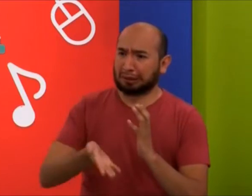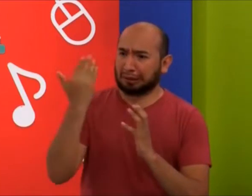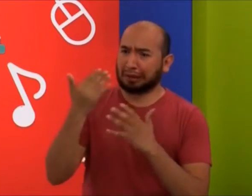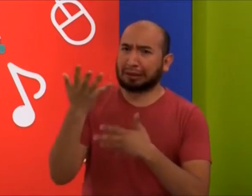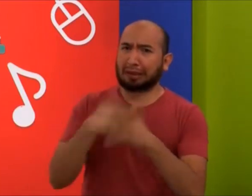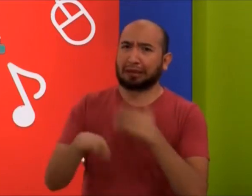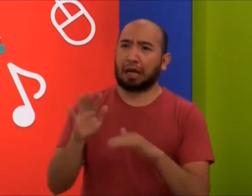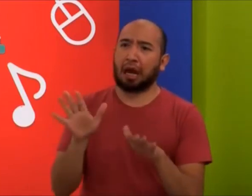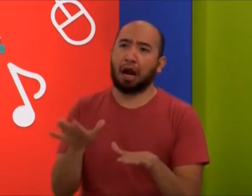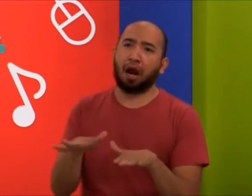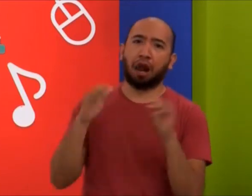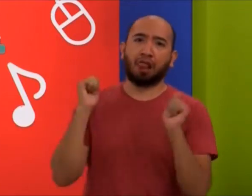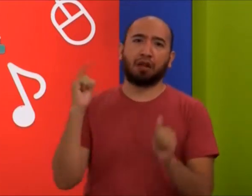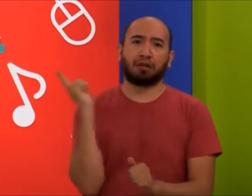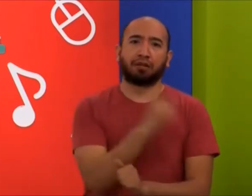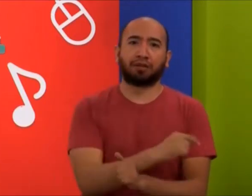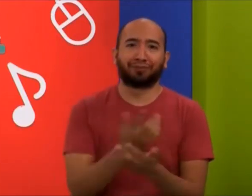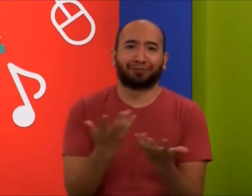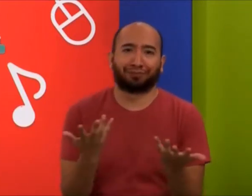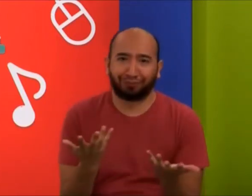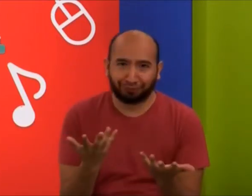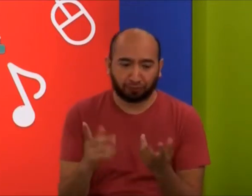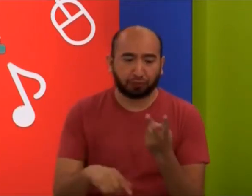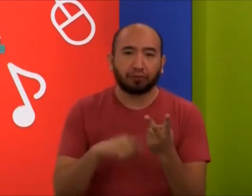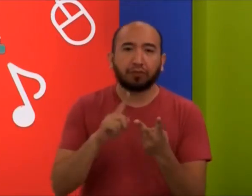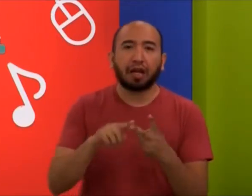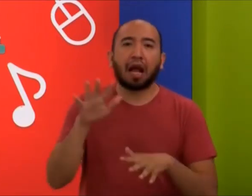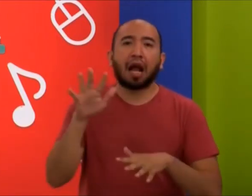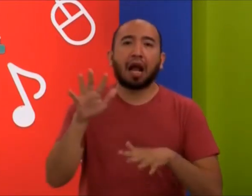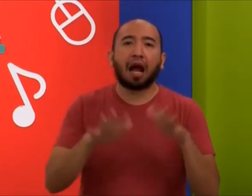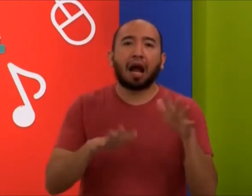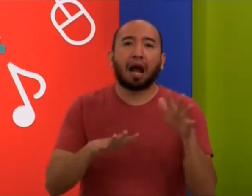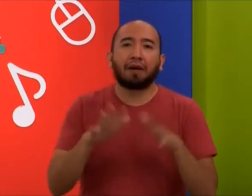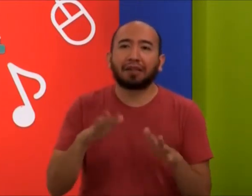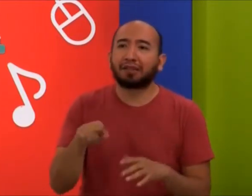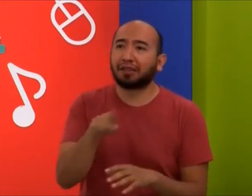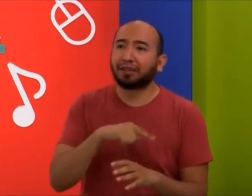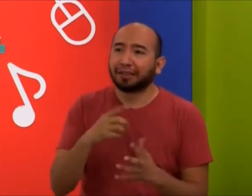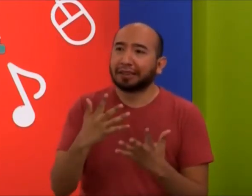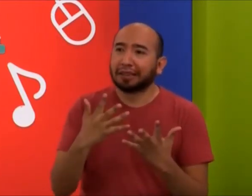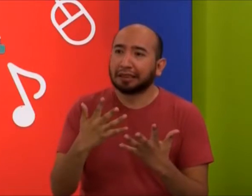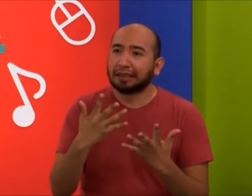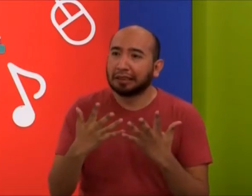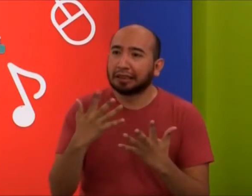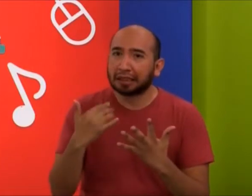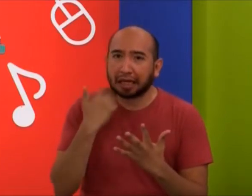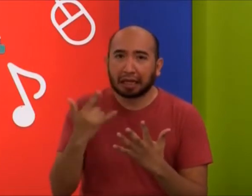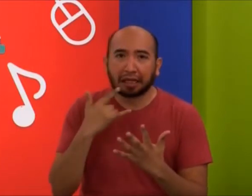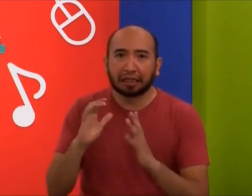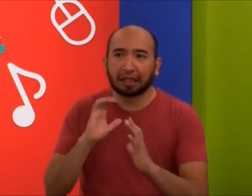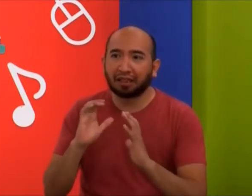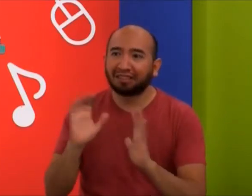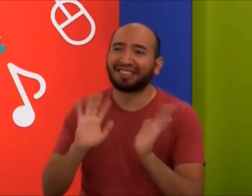desconectan, no saben cómo comunicarse si no saben lengua de señas y a veces se van. A veces